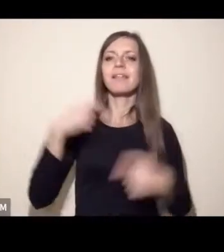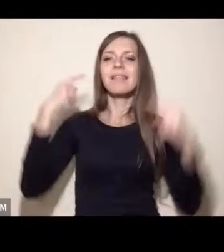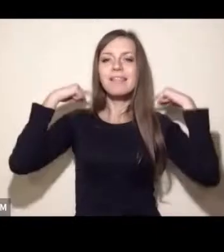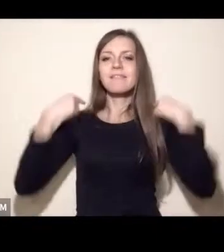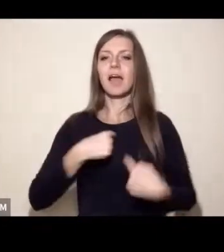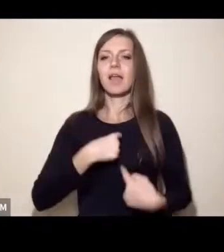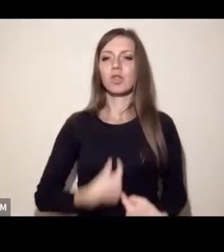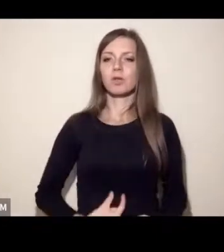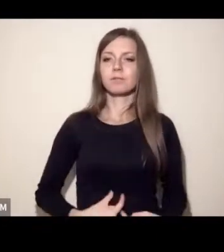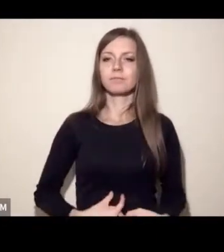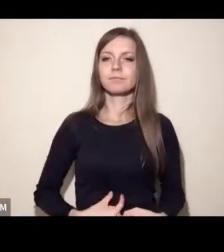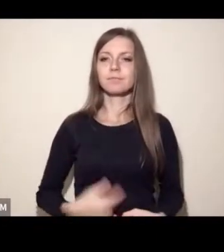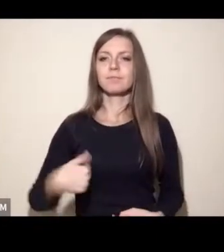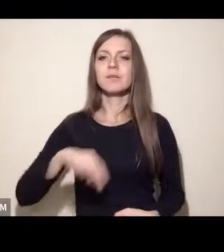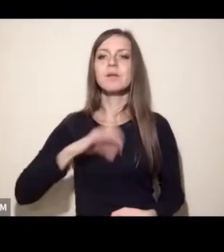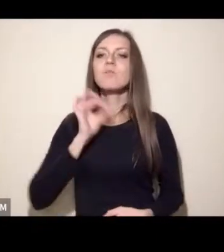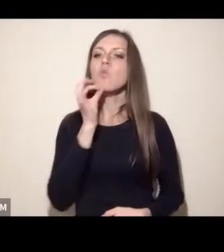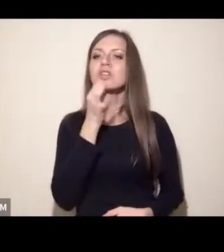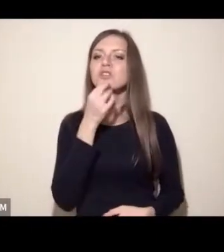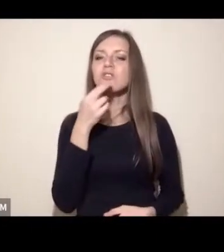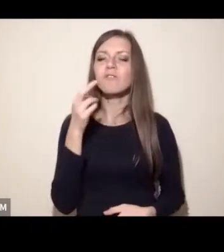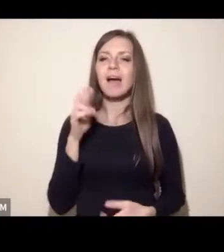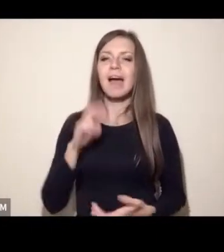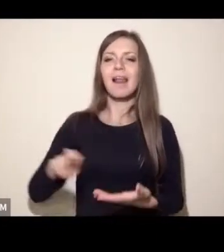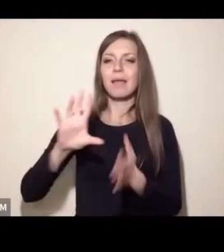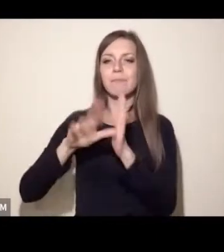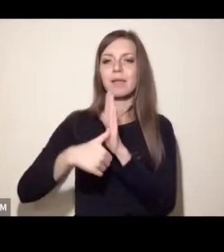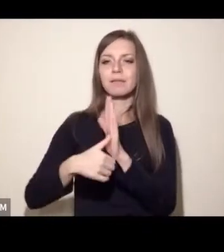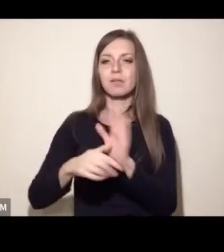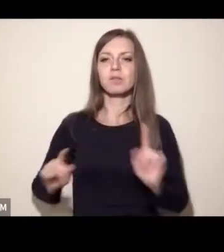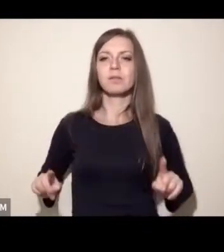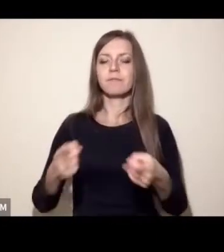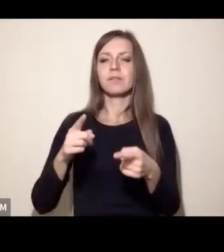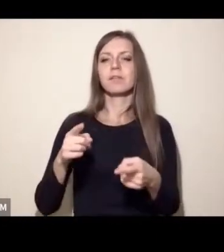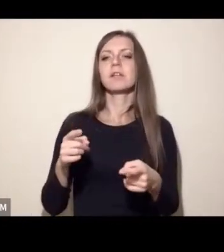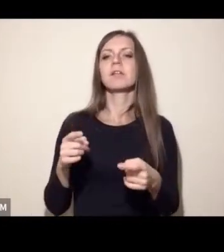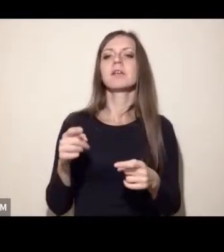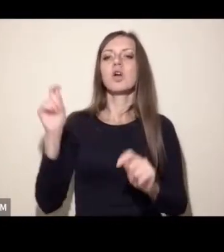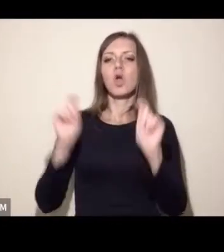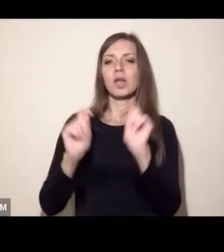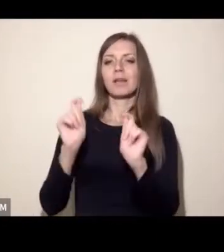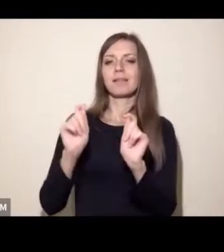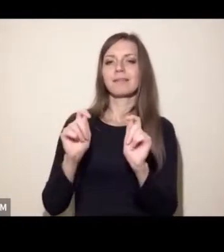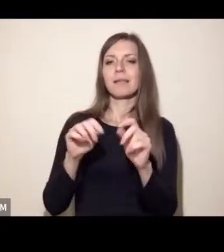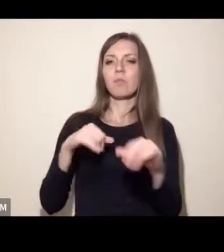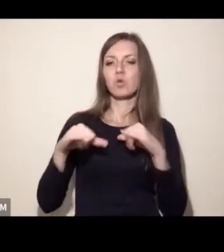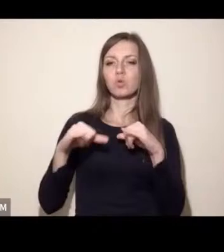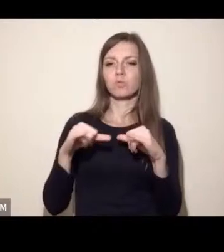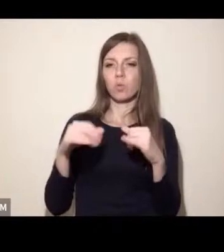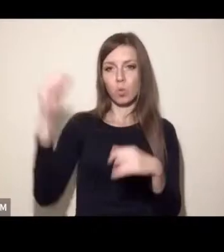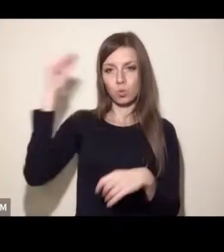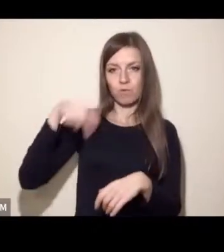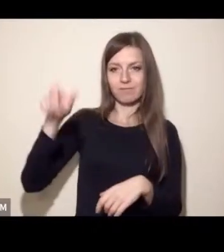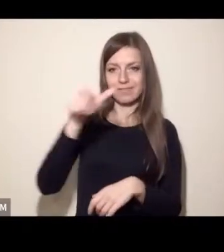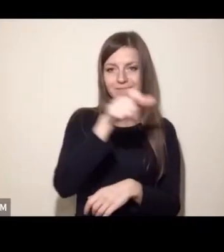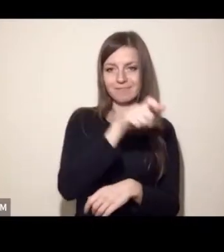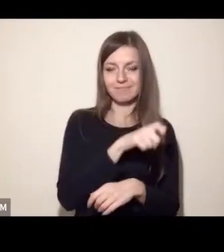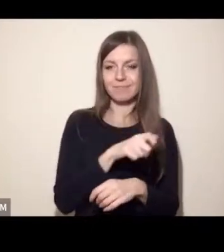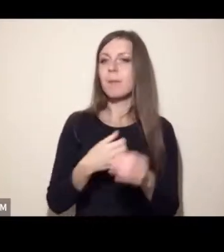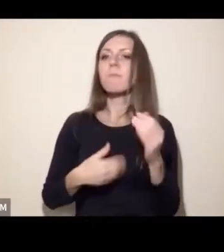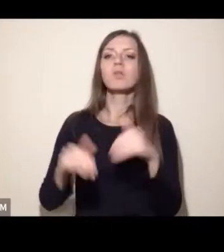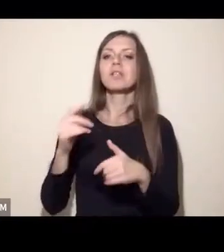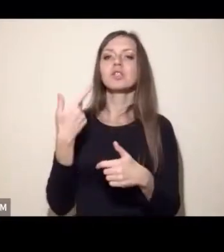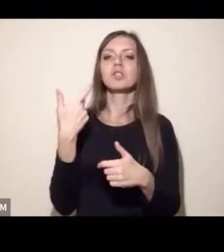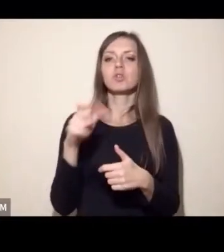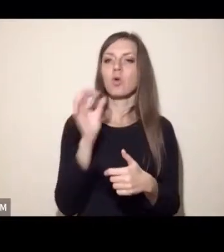mieliśmy okazję jako Młodzieżowa Rada Miasta zorganizować Kongres Samorządów Uczniowskich. I to było wydarzenie, na którym spotkało się ponad setka